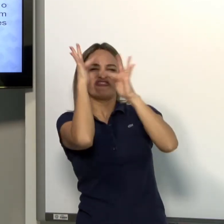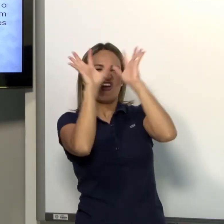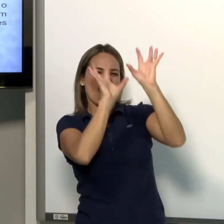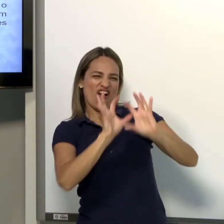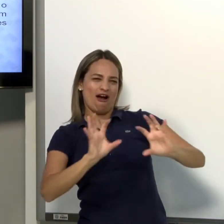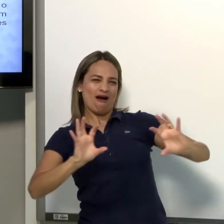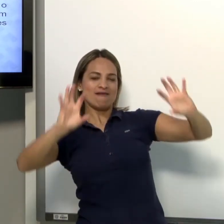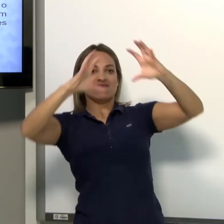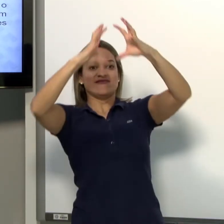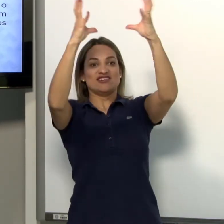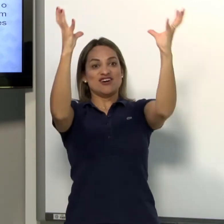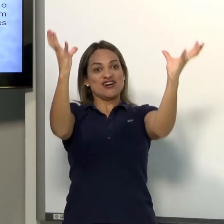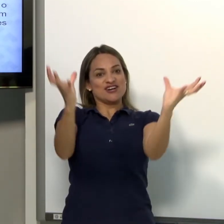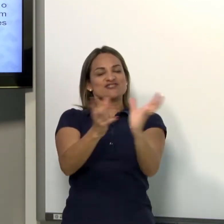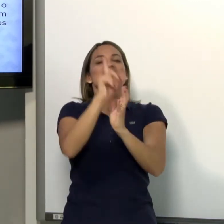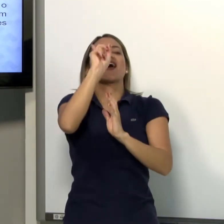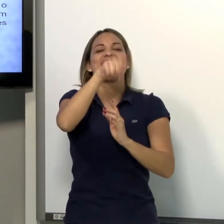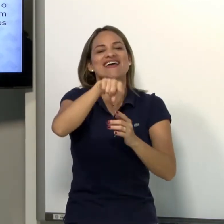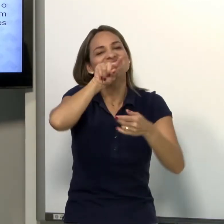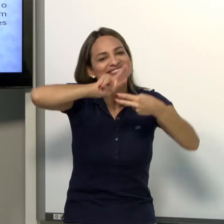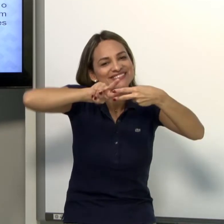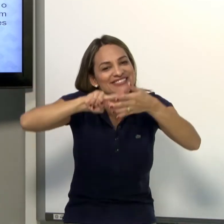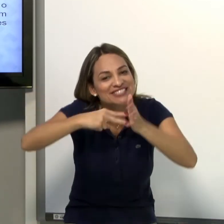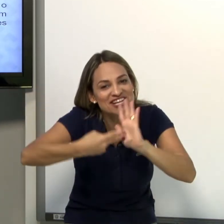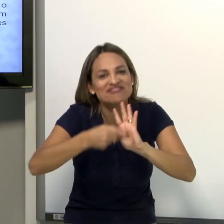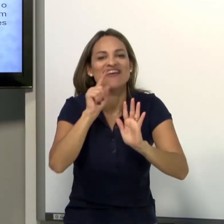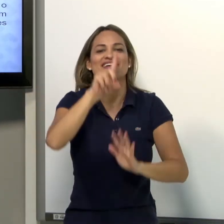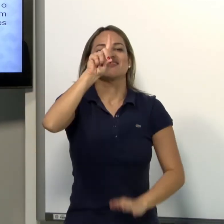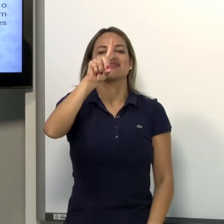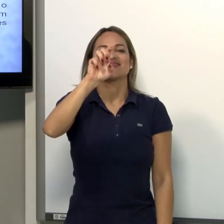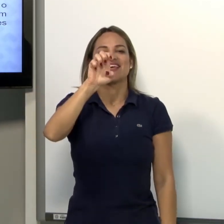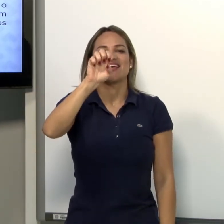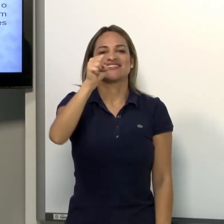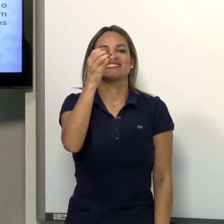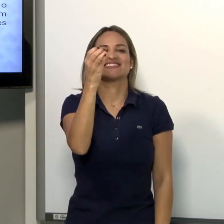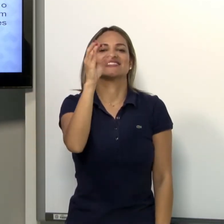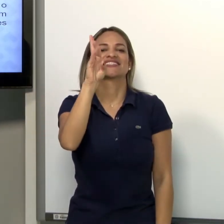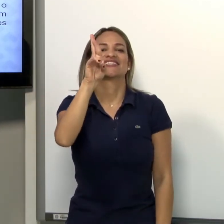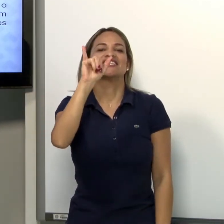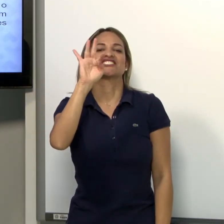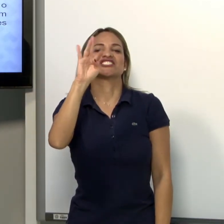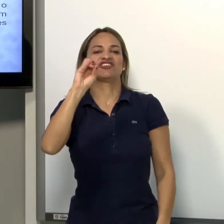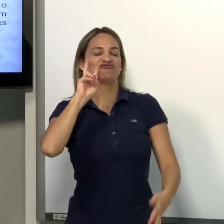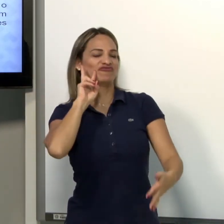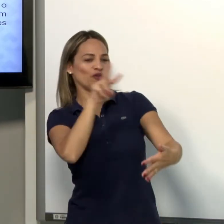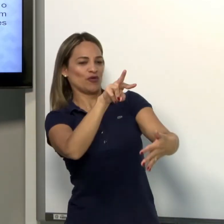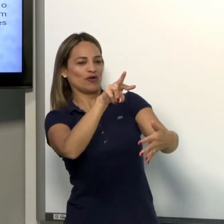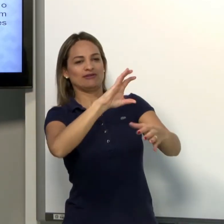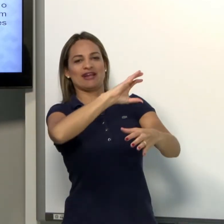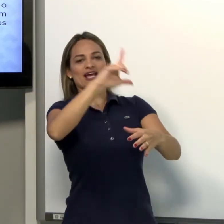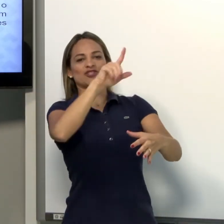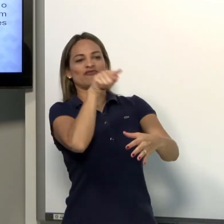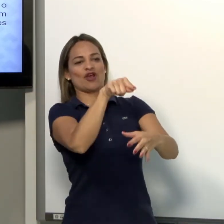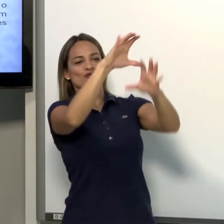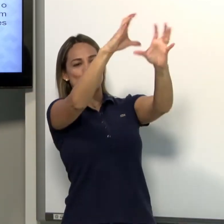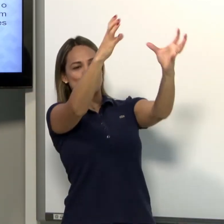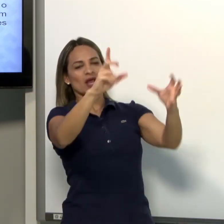Então, ele tem flores? Ele é todo desenhado, trabalhado? Então, ele é descritivo. É um classificador